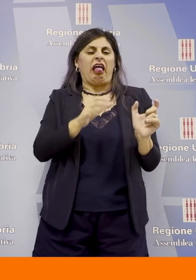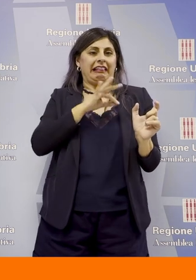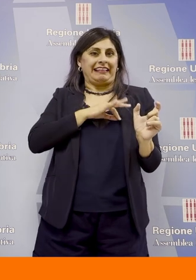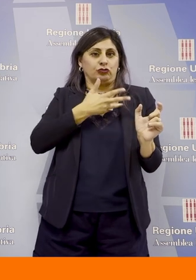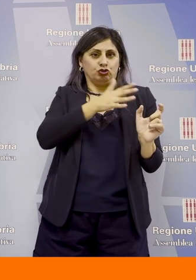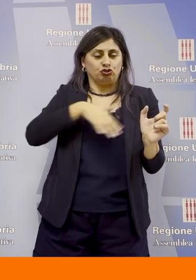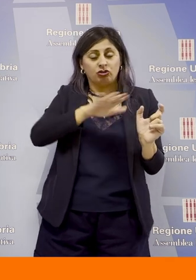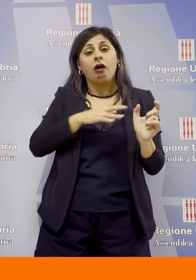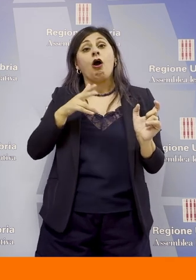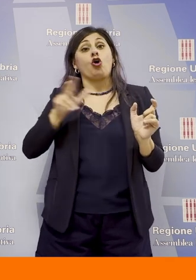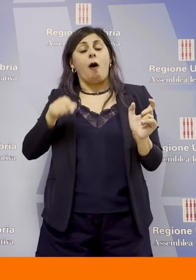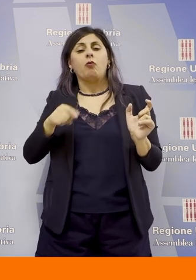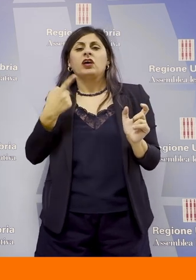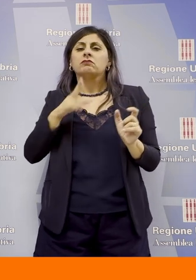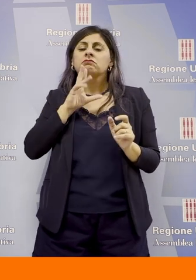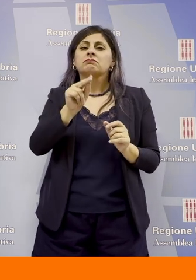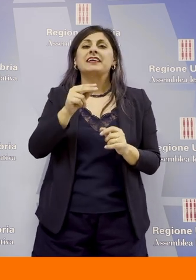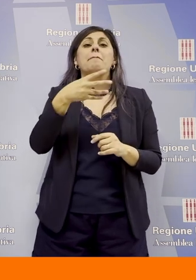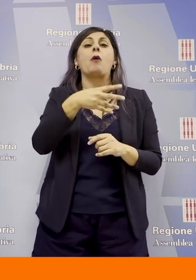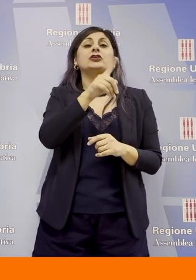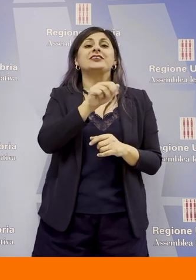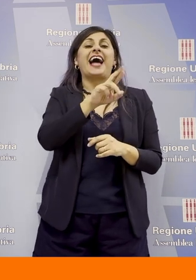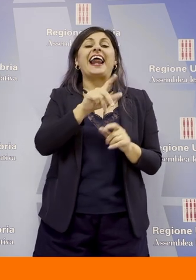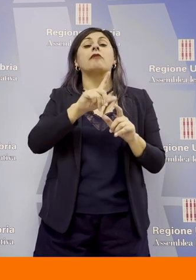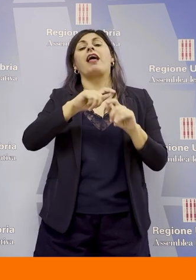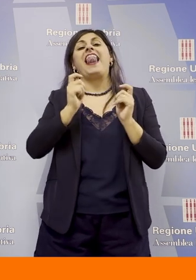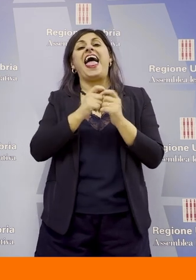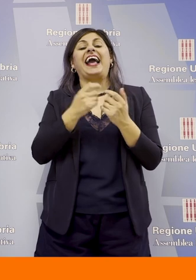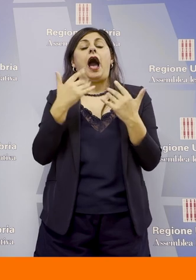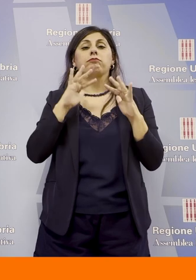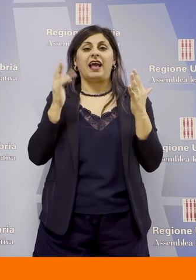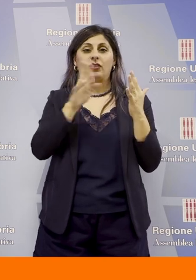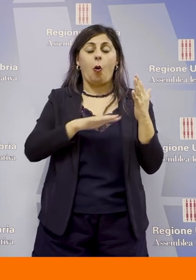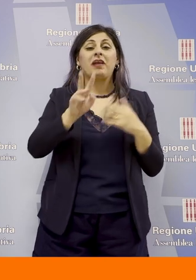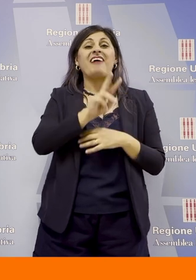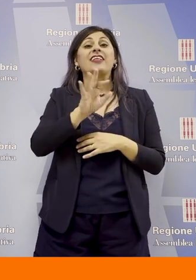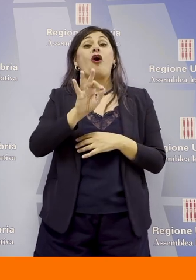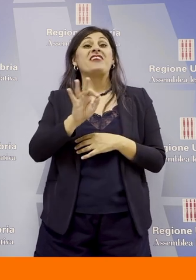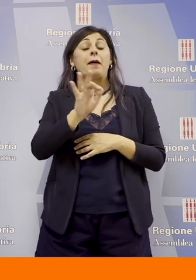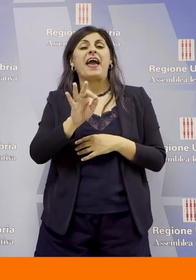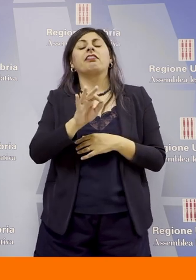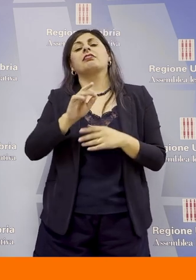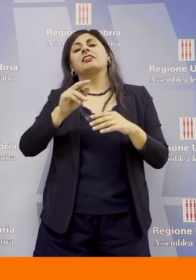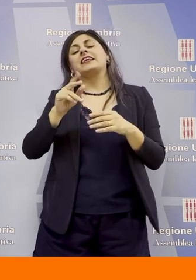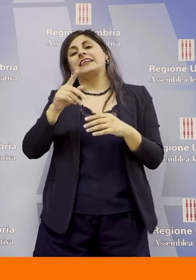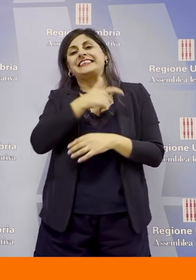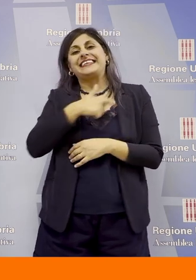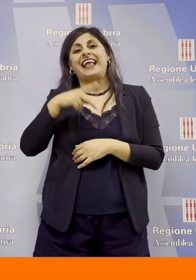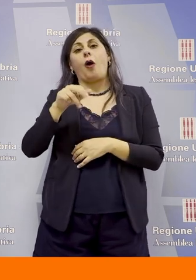parola Maurizio Zara, di Legambiente Umbria Valentino Filippetti, sindaco di Parrano Riccardo Fanò, Aris